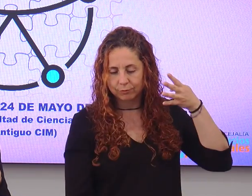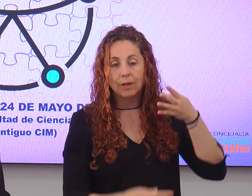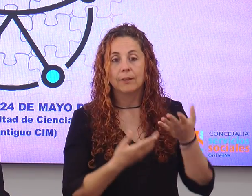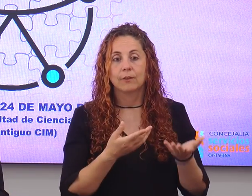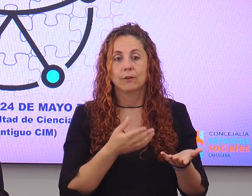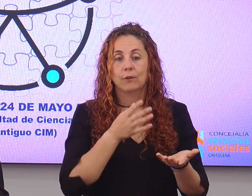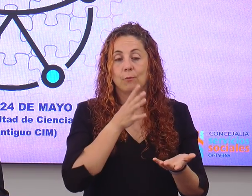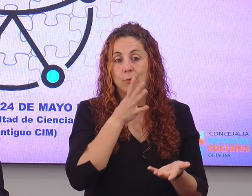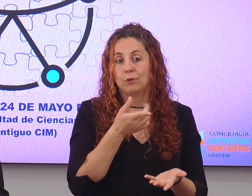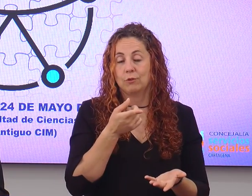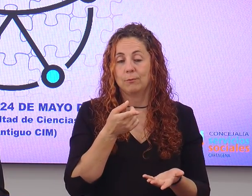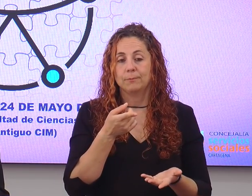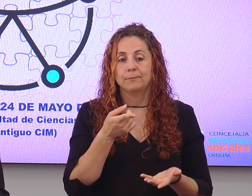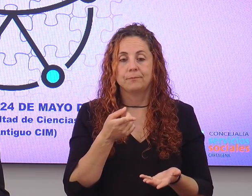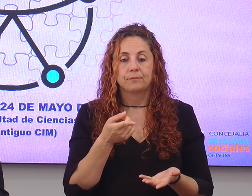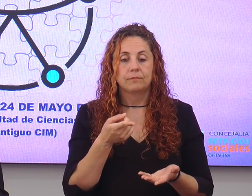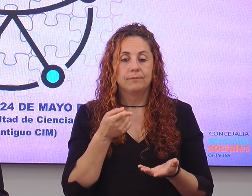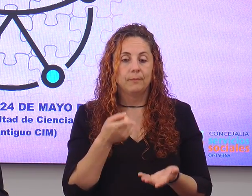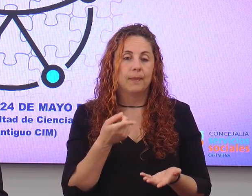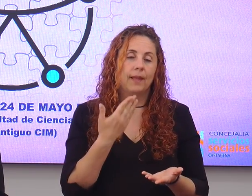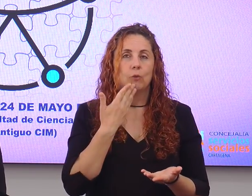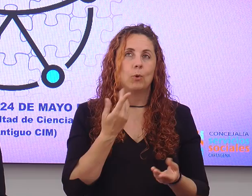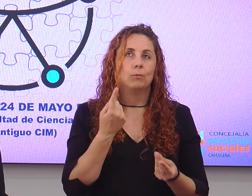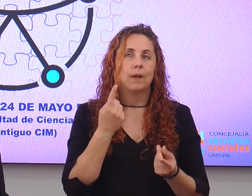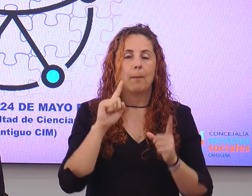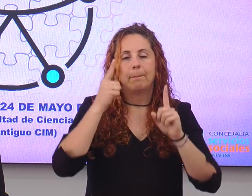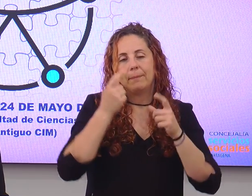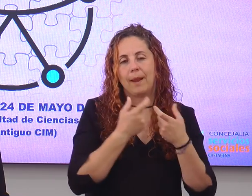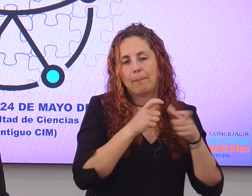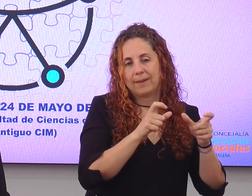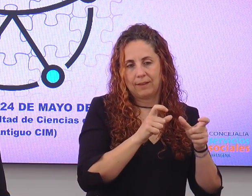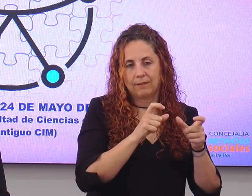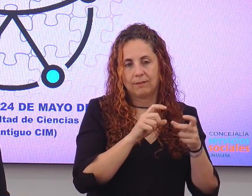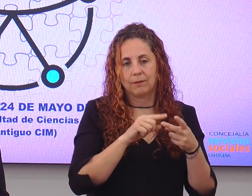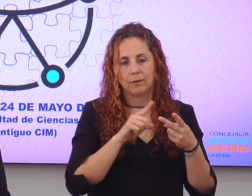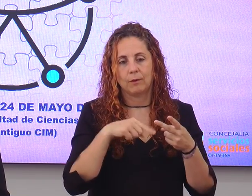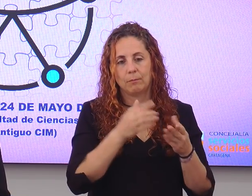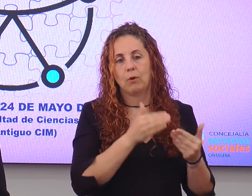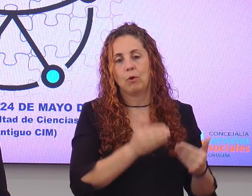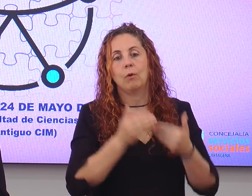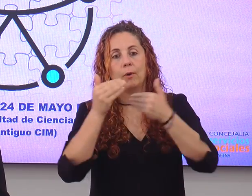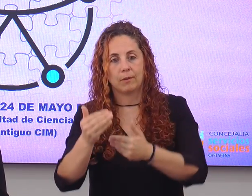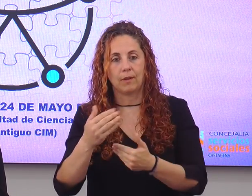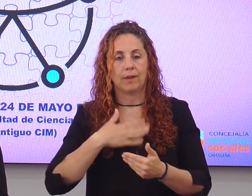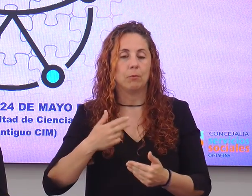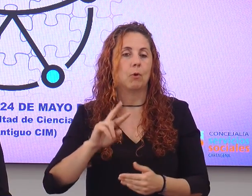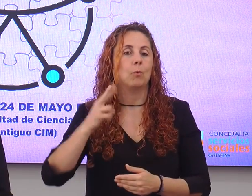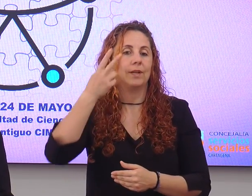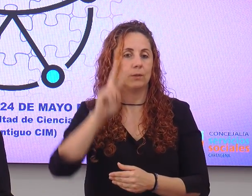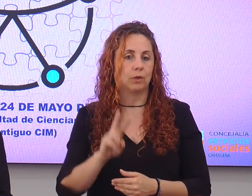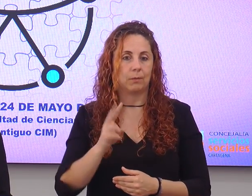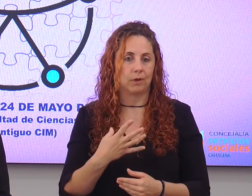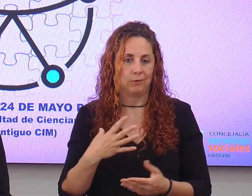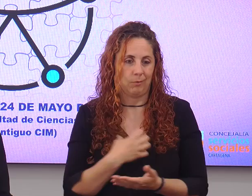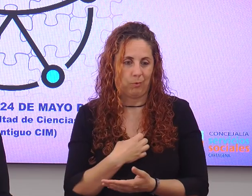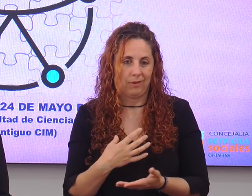por lo tanto, es como una primera parte de jornadas, pero con un emplazamiento a una segunda parte, porque se ha visto que no